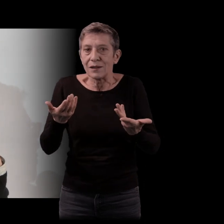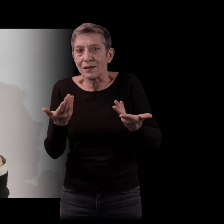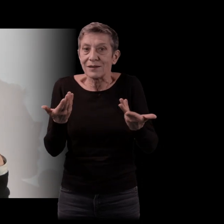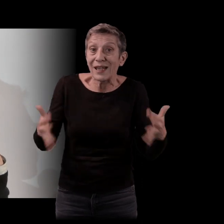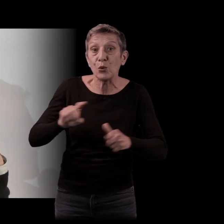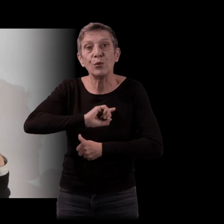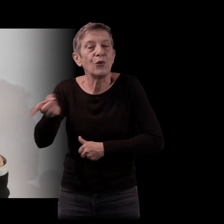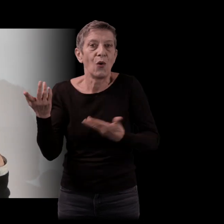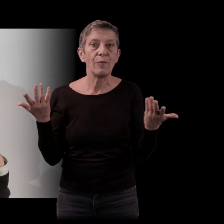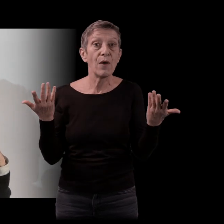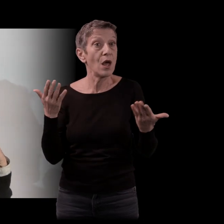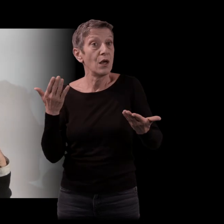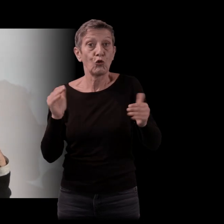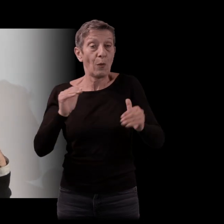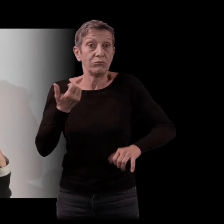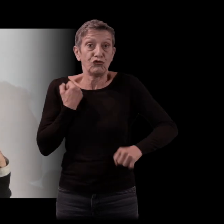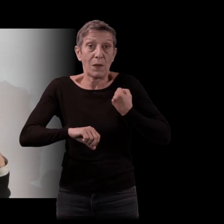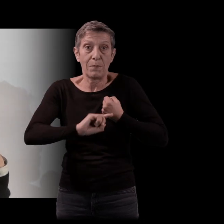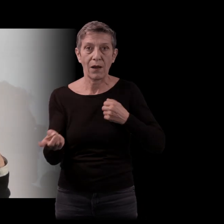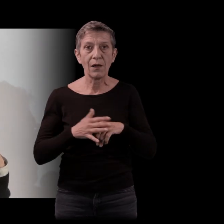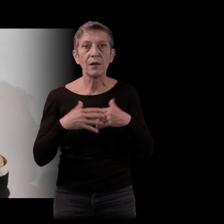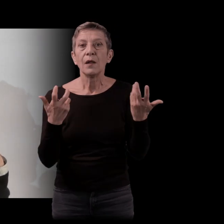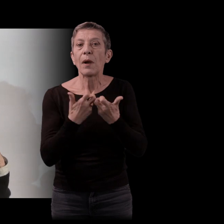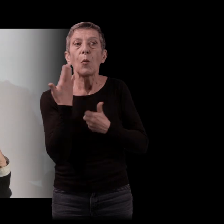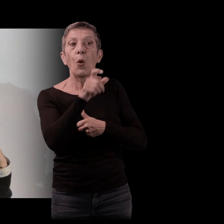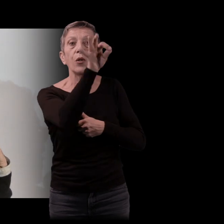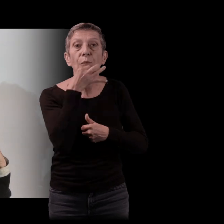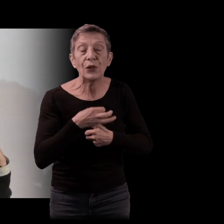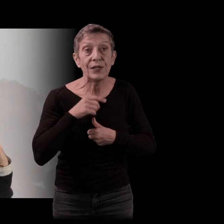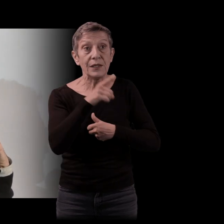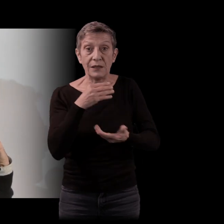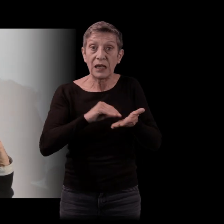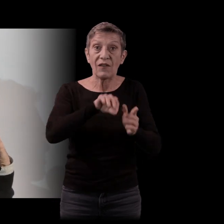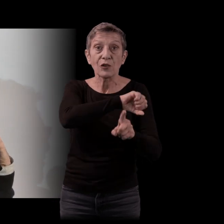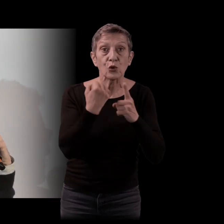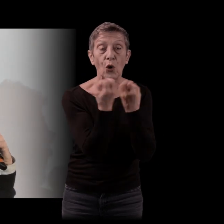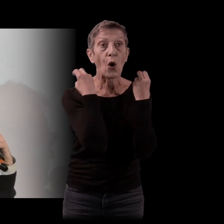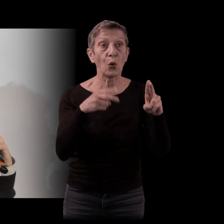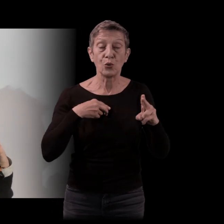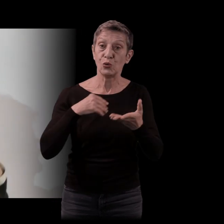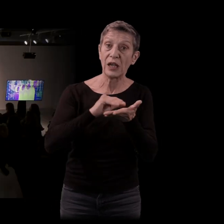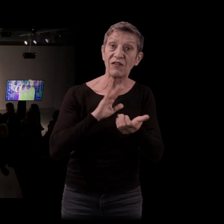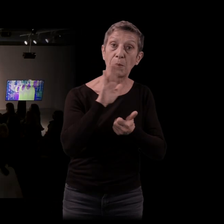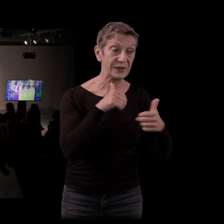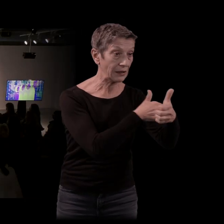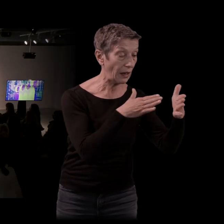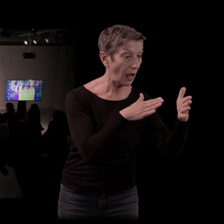que quand on me dit que je suis un écrivain sociologue ou un transfuge. Ça, je trouve ça très réducteur pour le coup. Alors en tout cas,